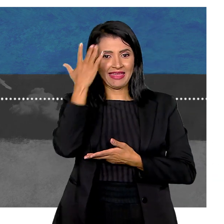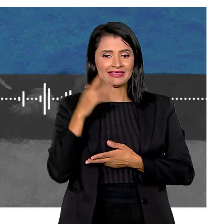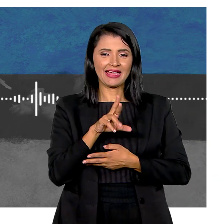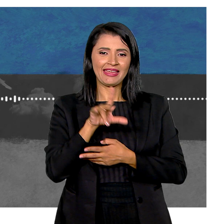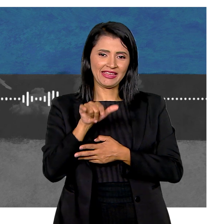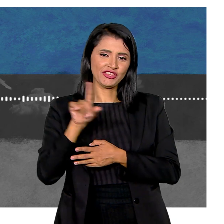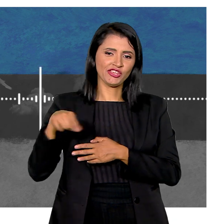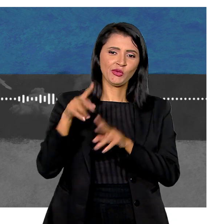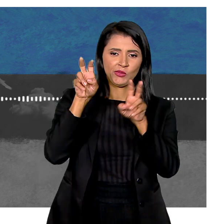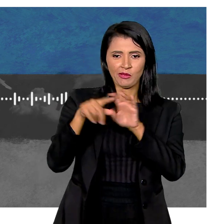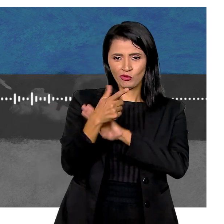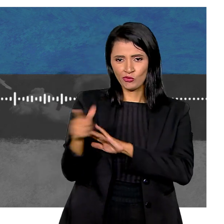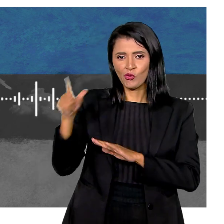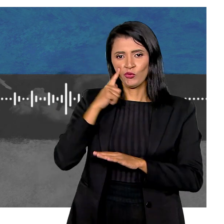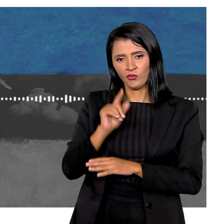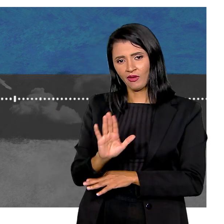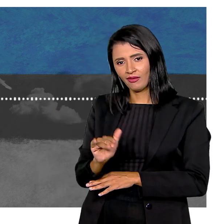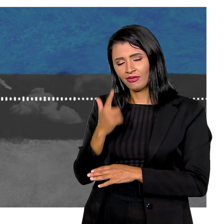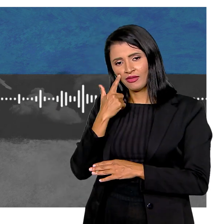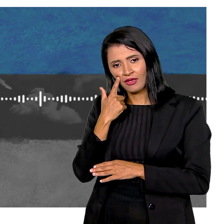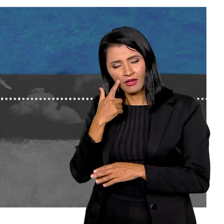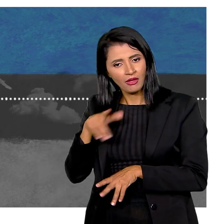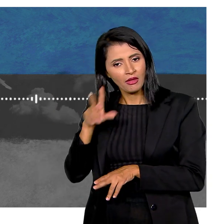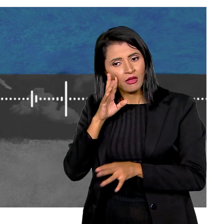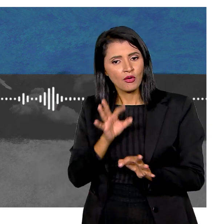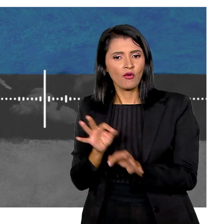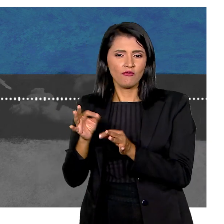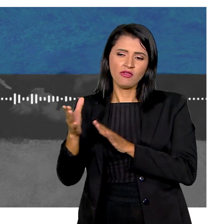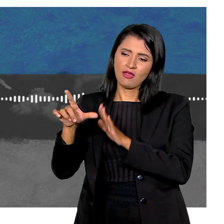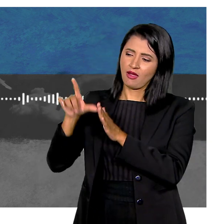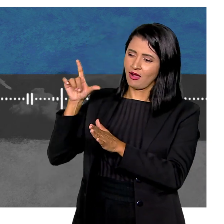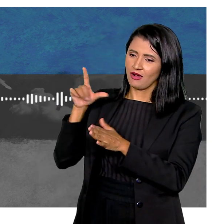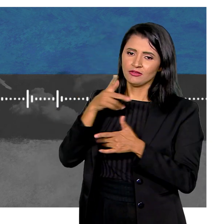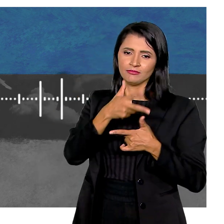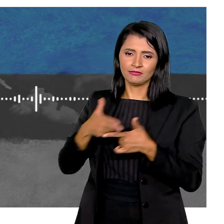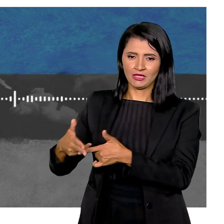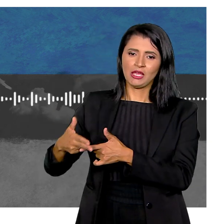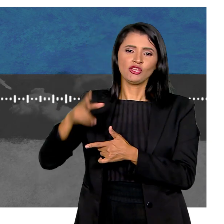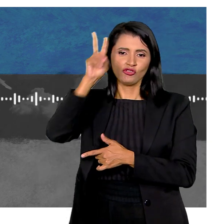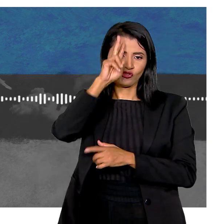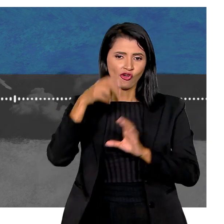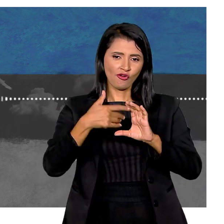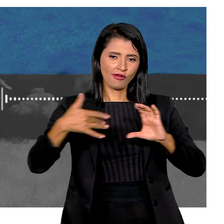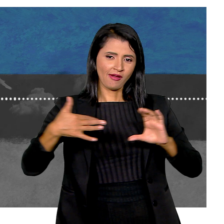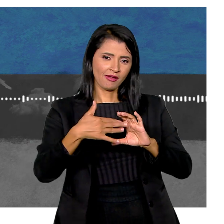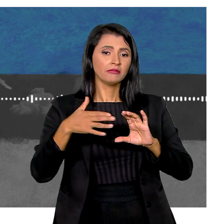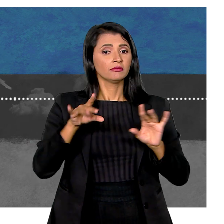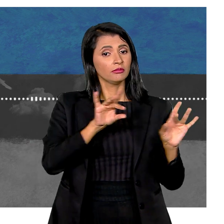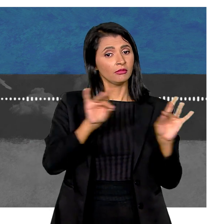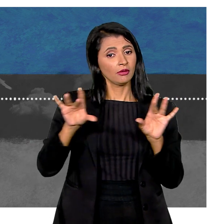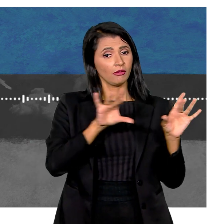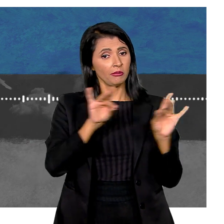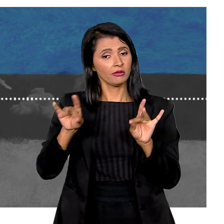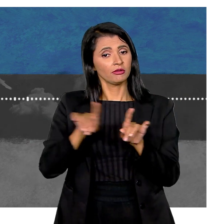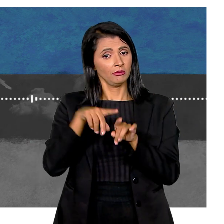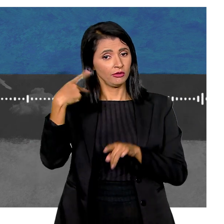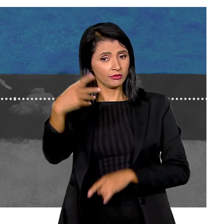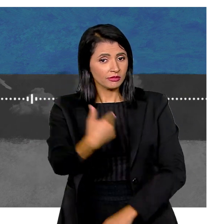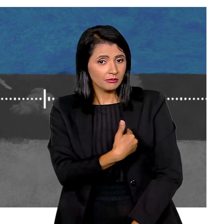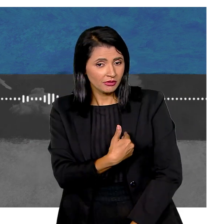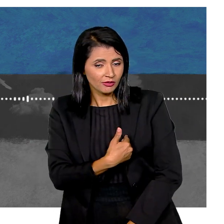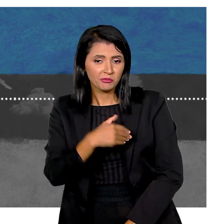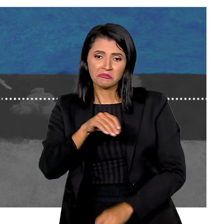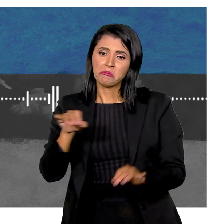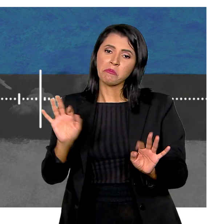essa rede de apoio O tema do próximo episódio Até lá Que tal ouvir As temporadas anteriores De histórias raras E claro Compartilhar esse